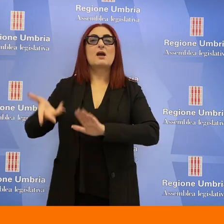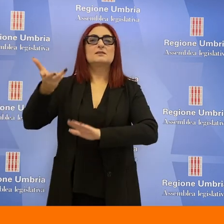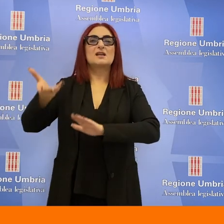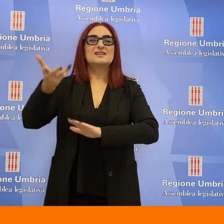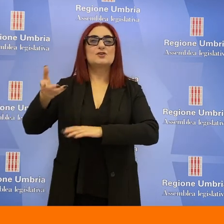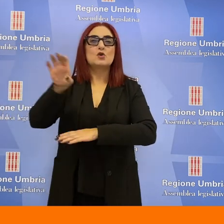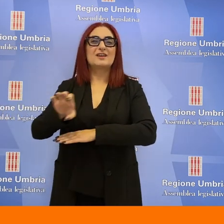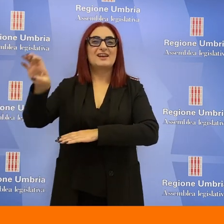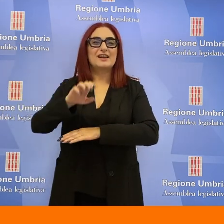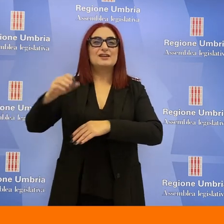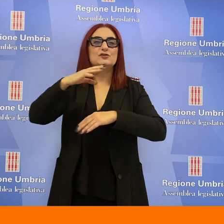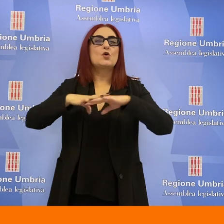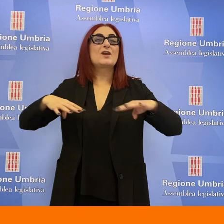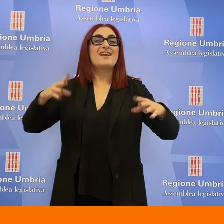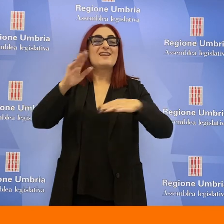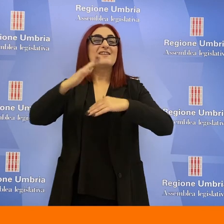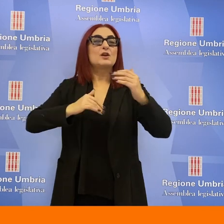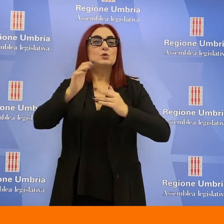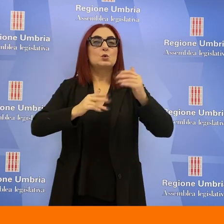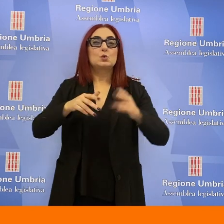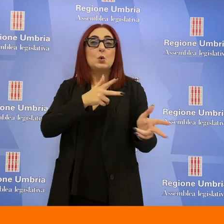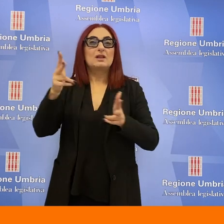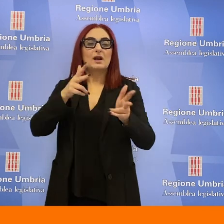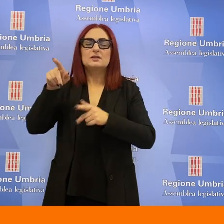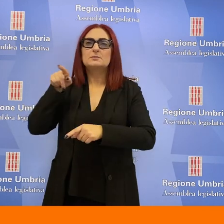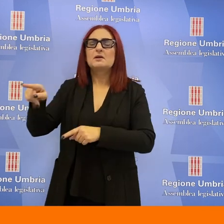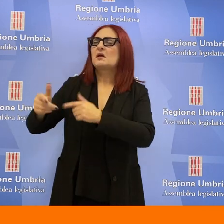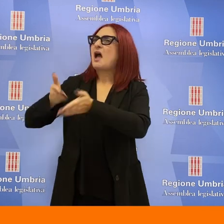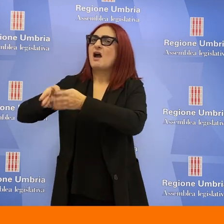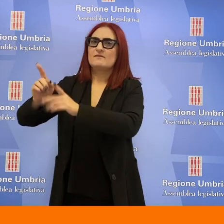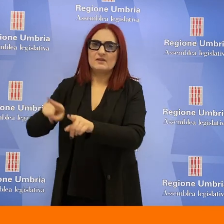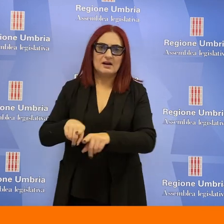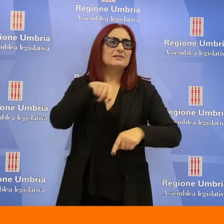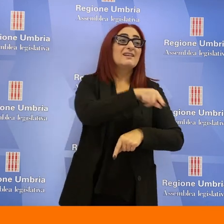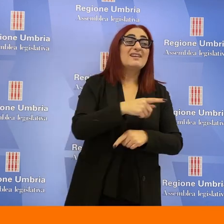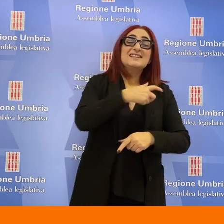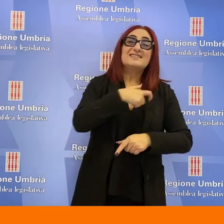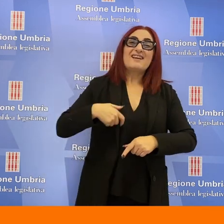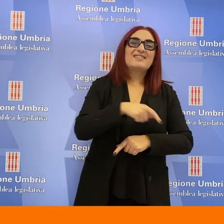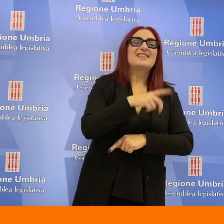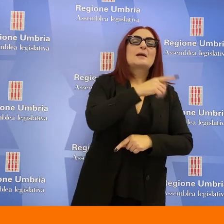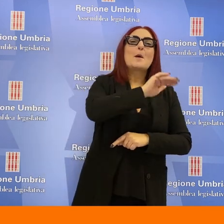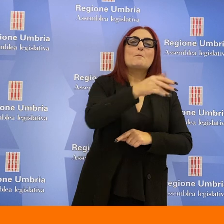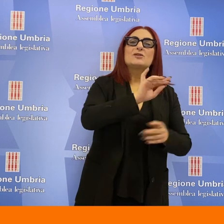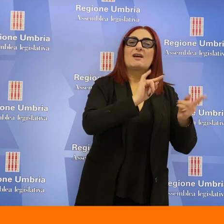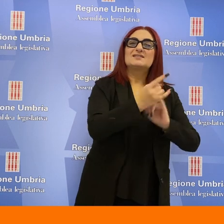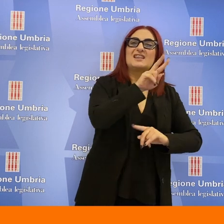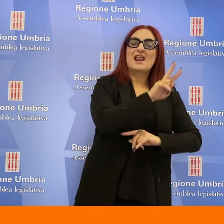avanti in maniera ostinata dall'assessore regionale alle infrastrutture e trasporti anche contro il volere dei sindaci di Monte Castello,